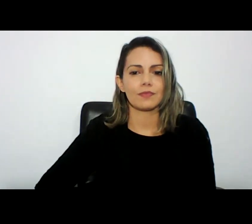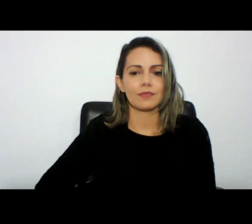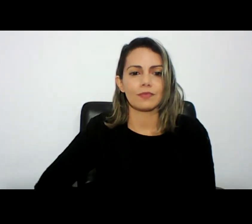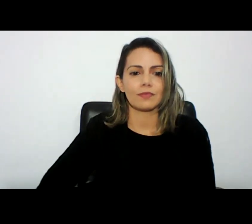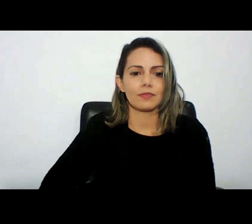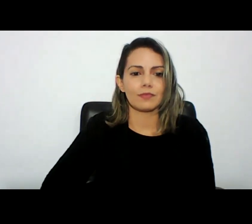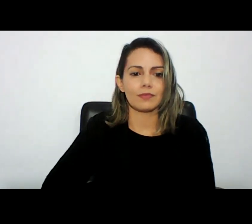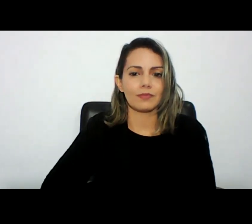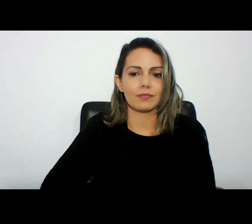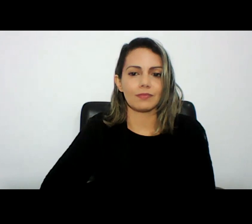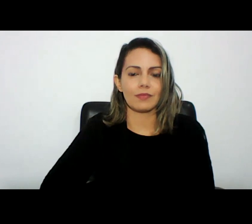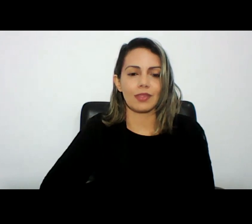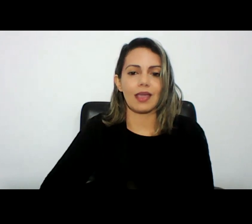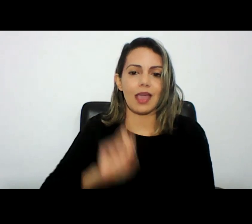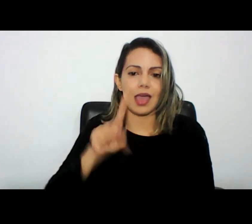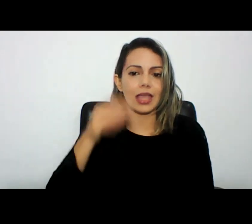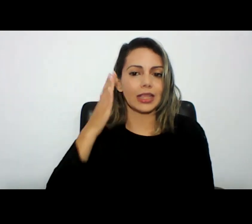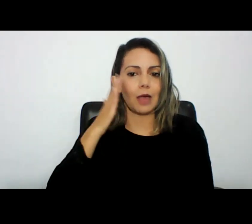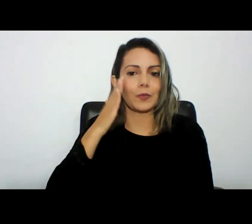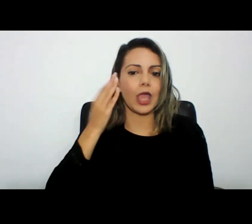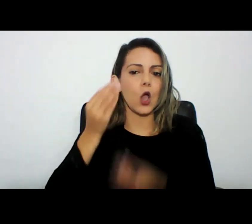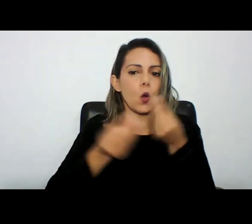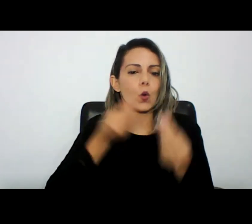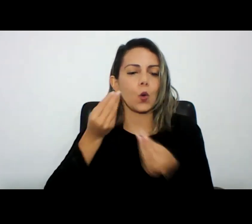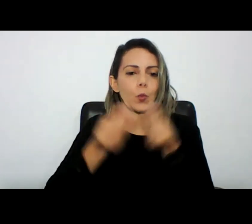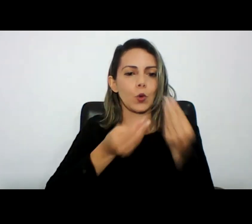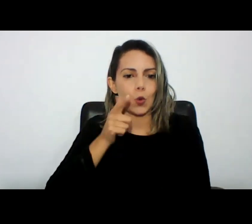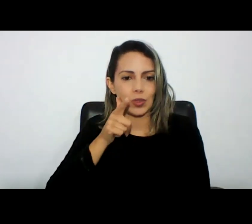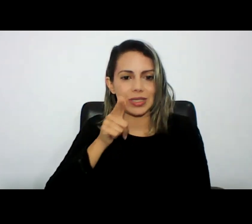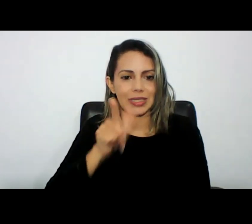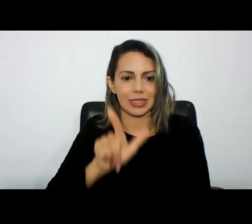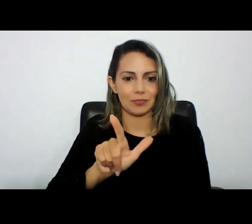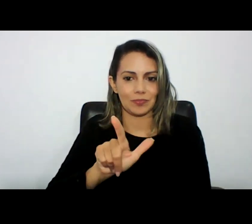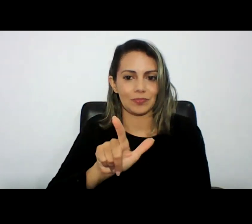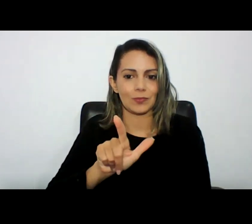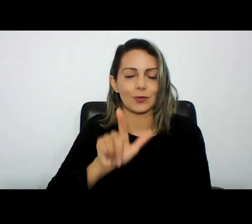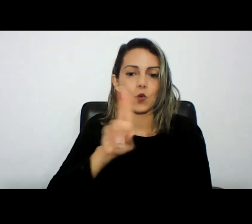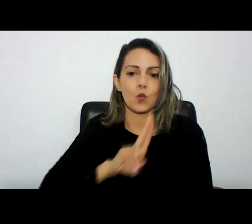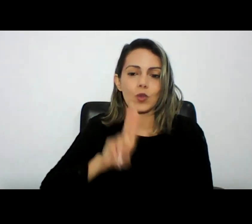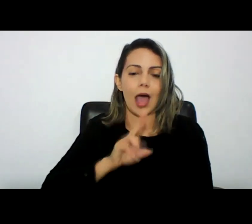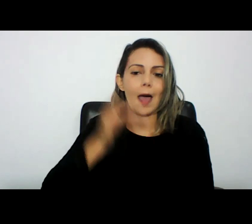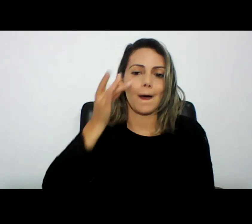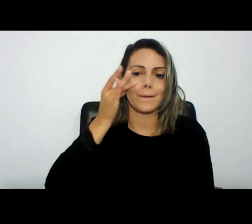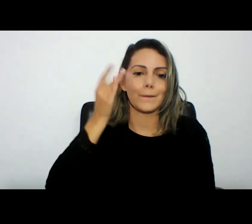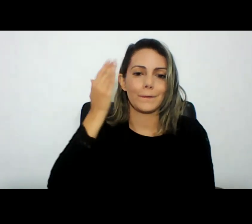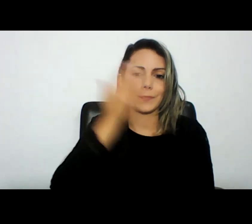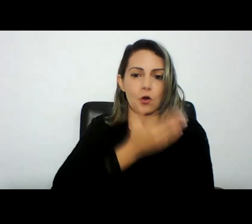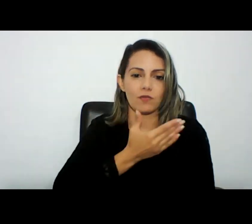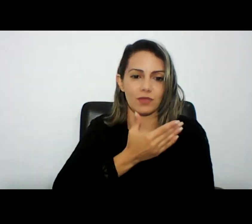saber encontrar o meio termo para a utilização de provas invasivas de provas